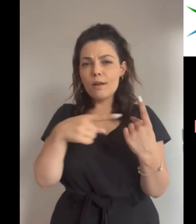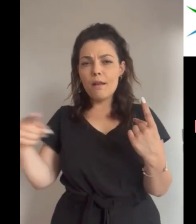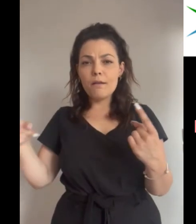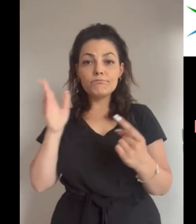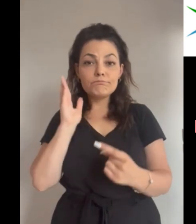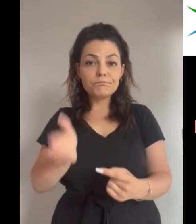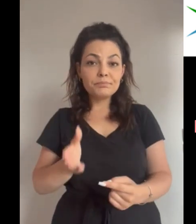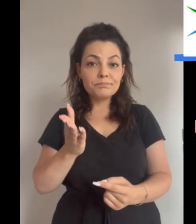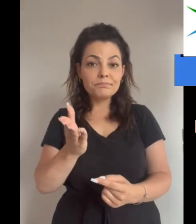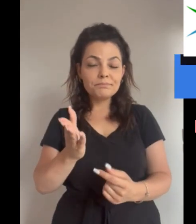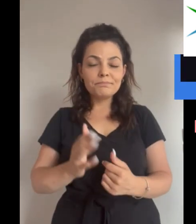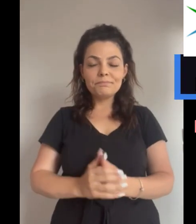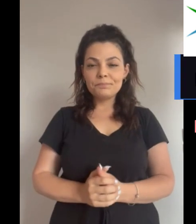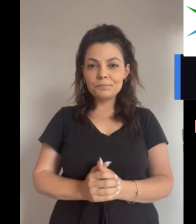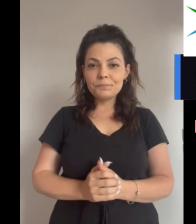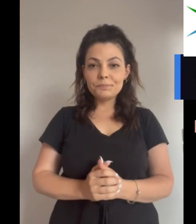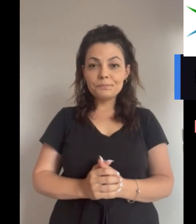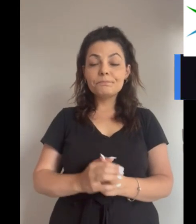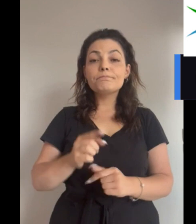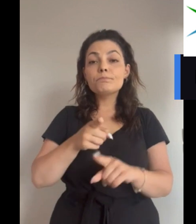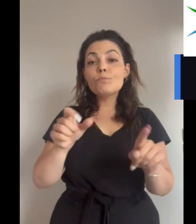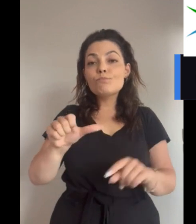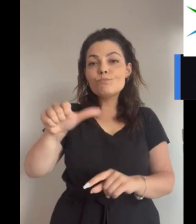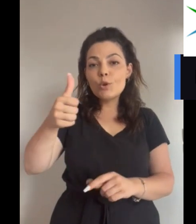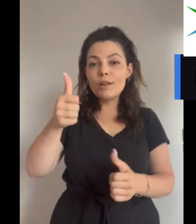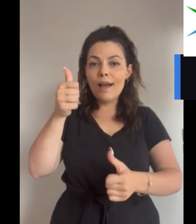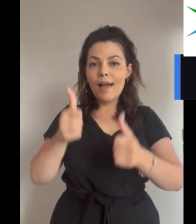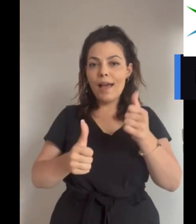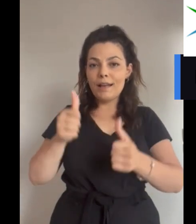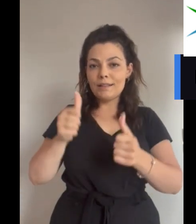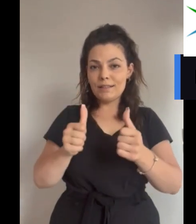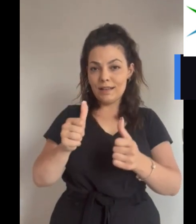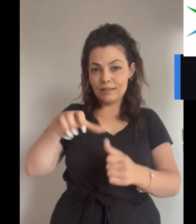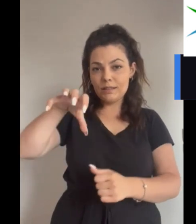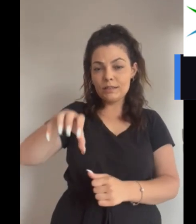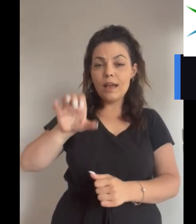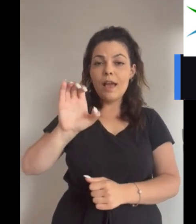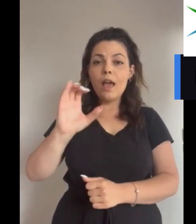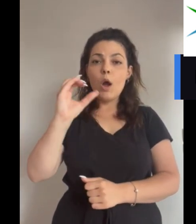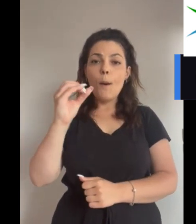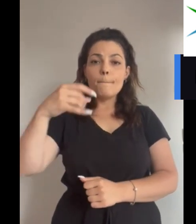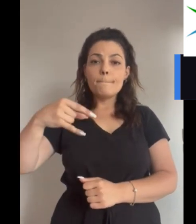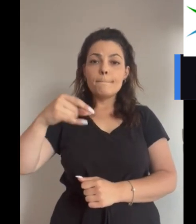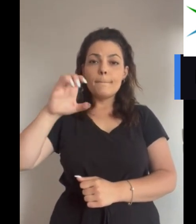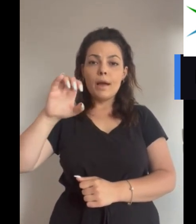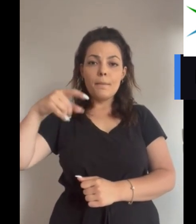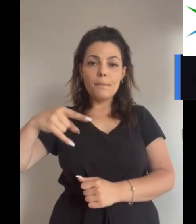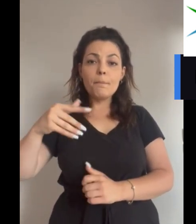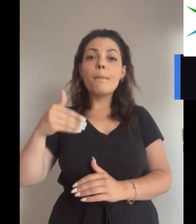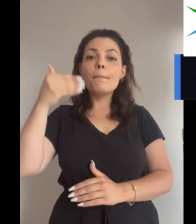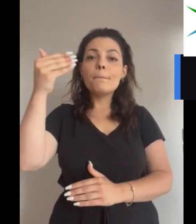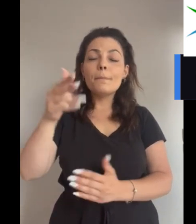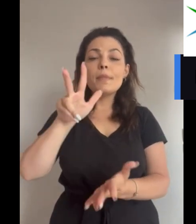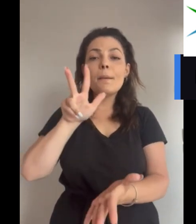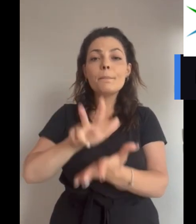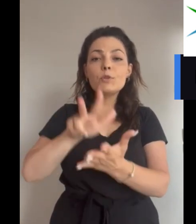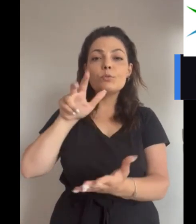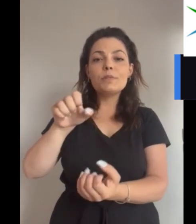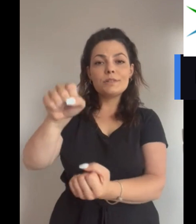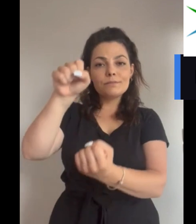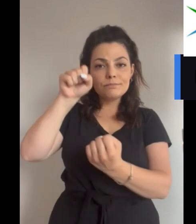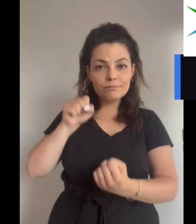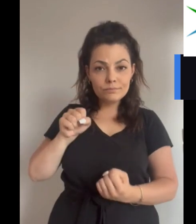τηλεόραση, ραδιόφωνο κτλ. Με την απόκτηση κρατικού πτυχίου επίπεδου 5, μετά που εξετάσεις